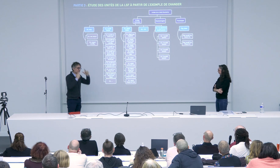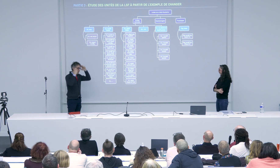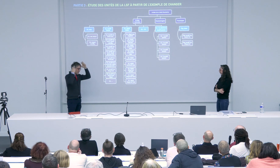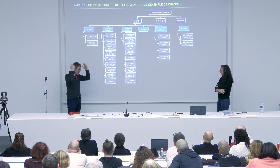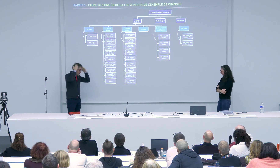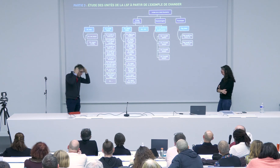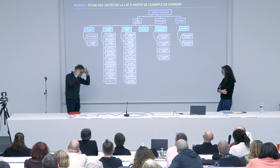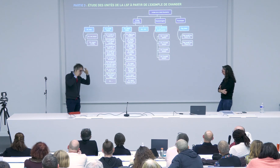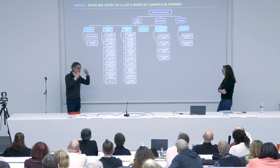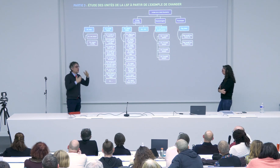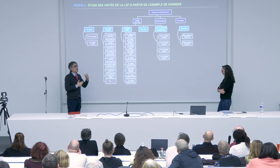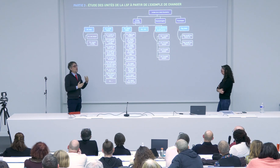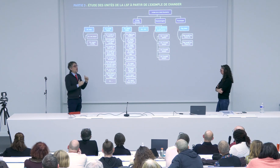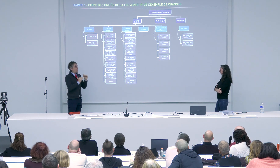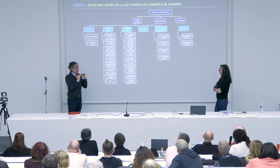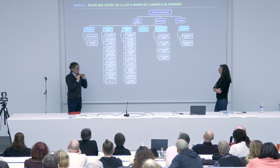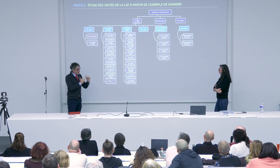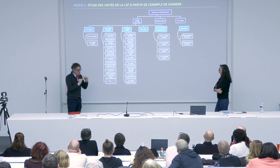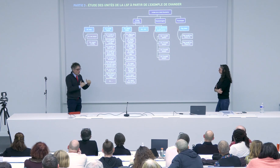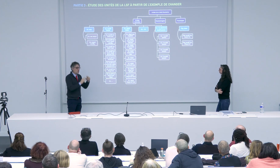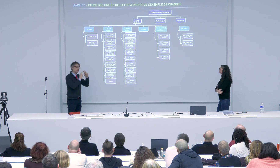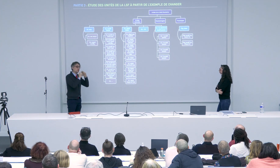également le travail de